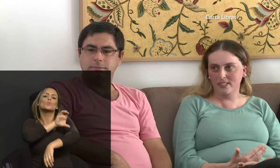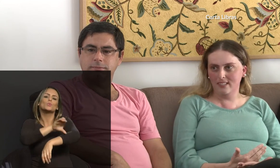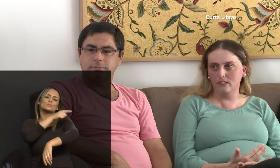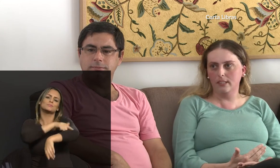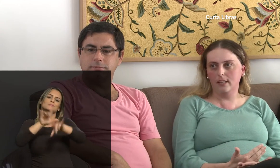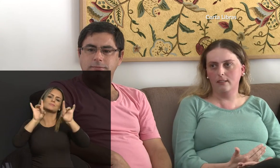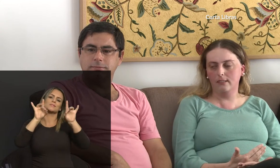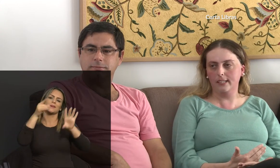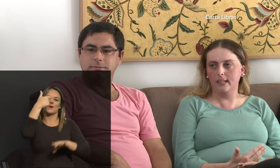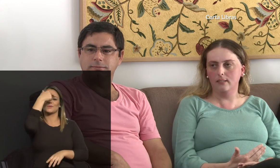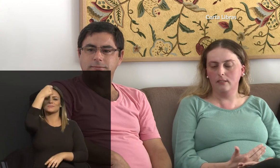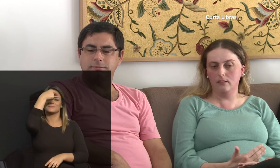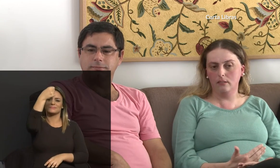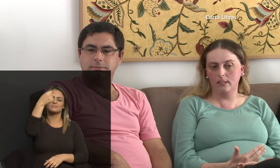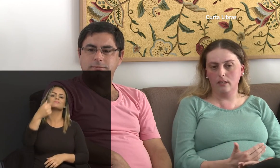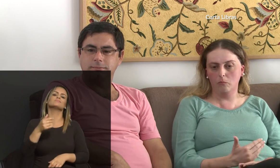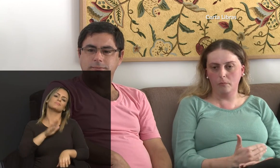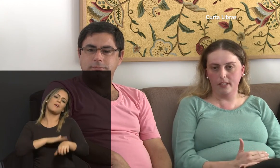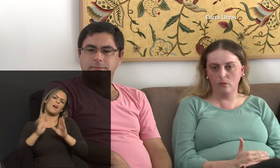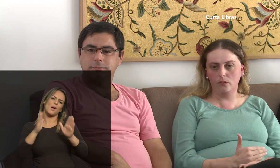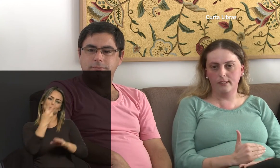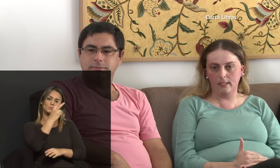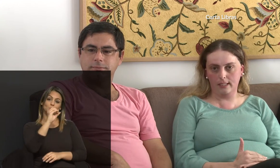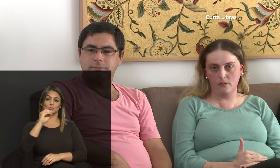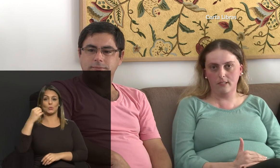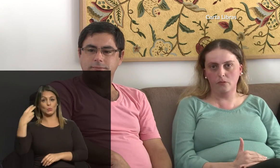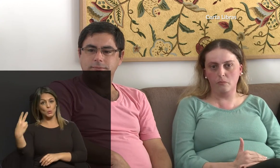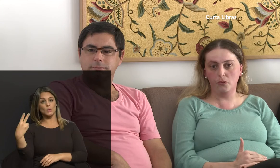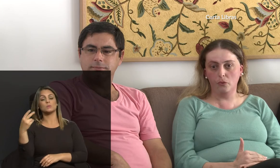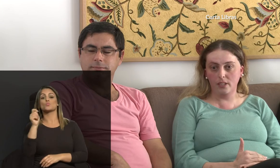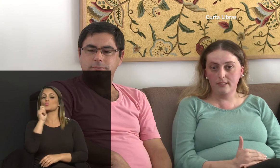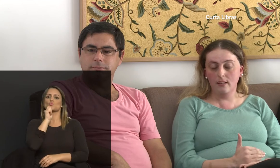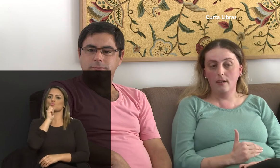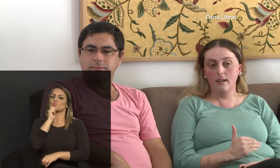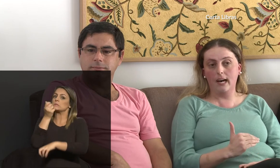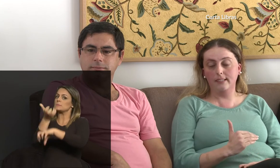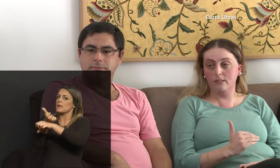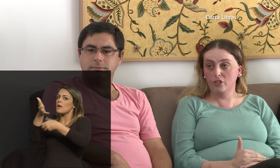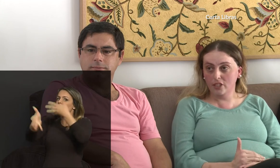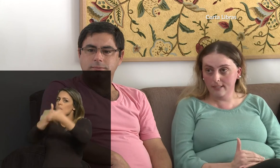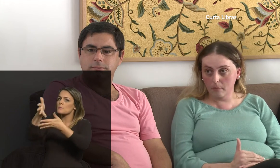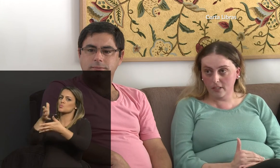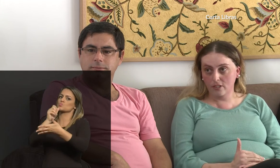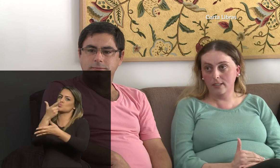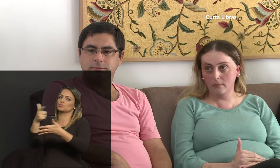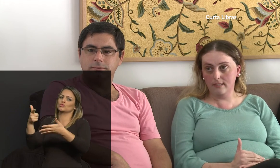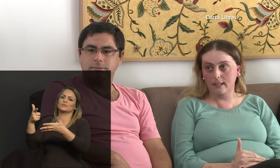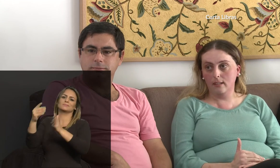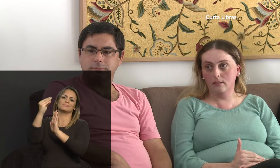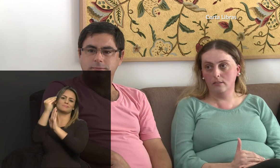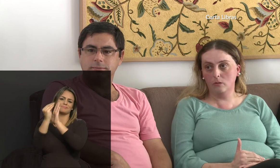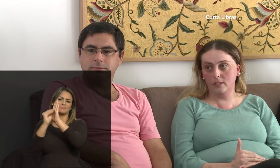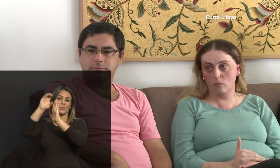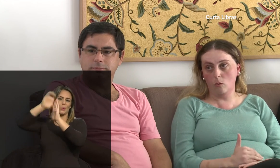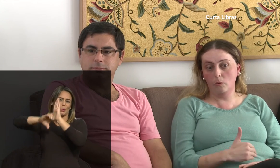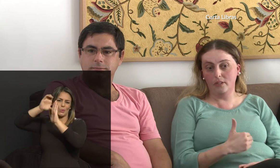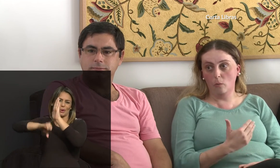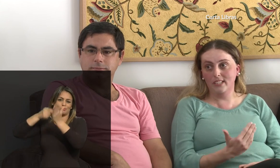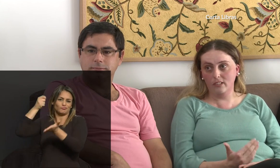causa da graduação, né. Naquele momento, quando eu entrei na graduação em 2002, ainda não tinha disciplina de Libras, né.